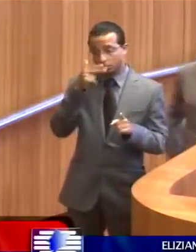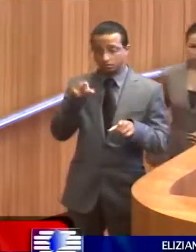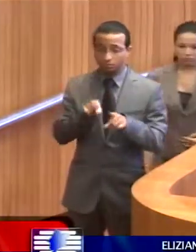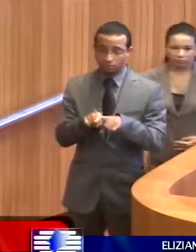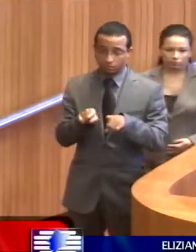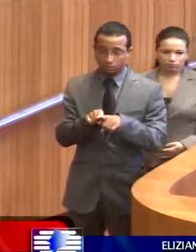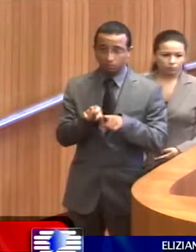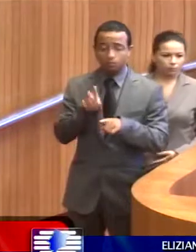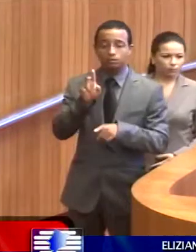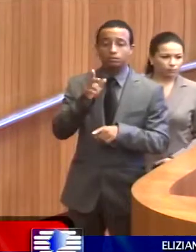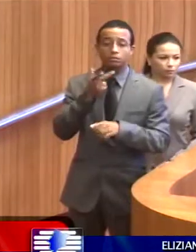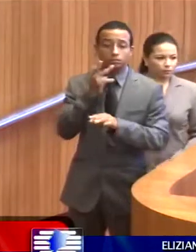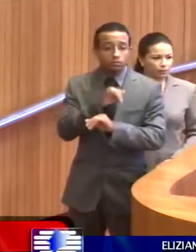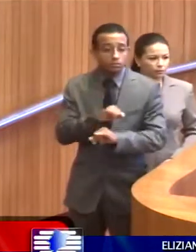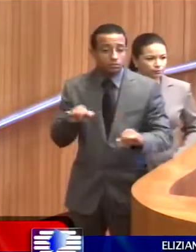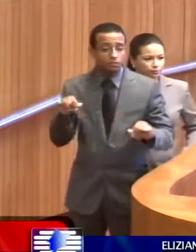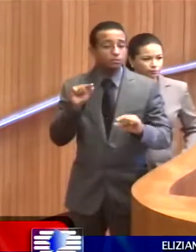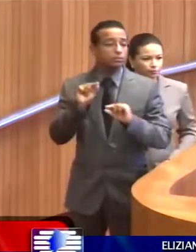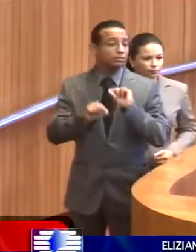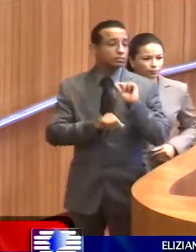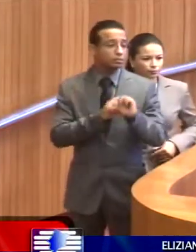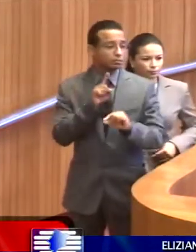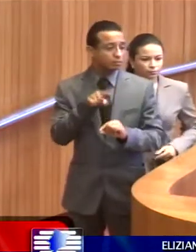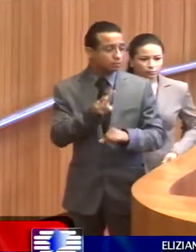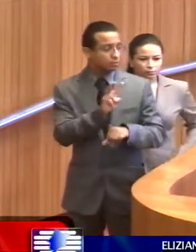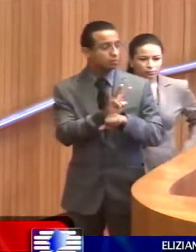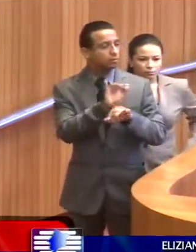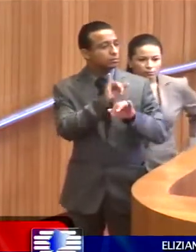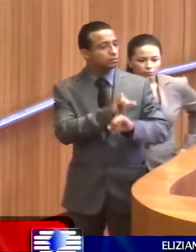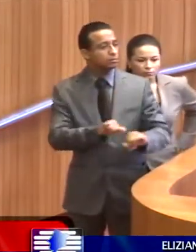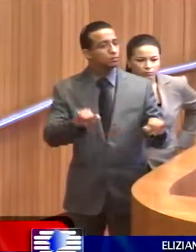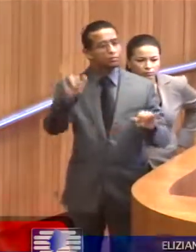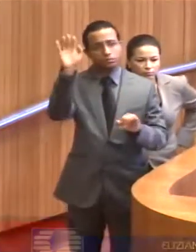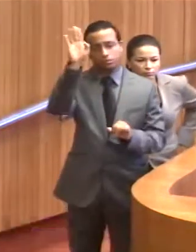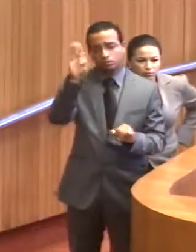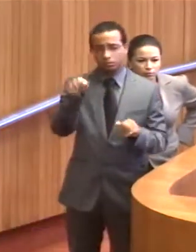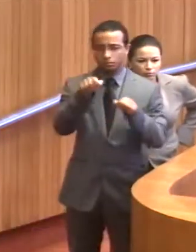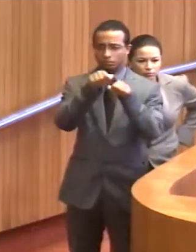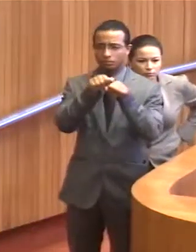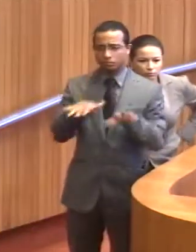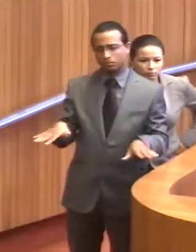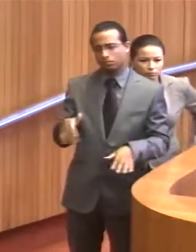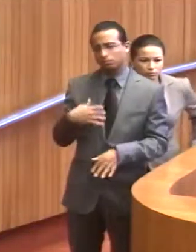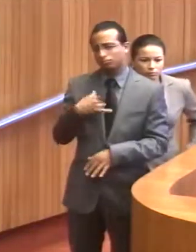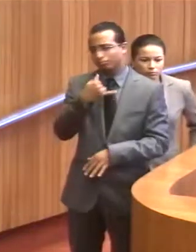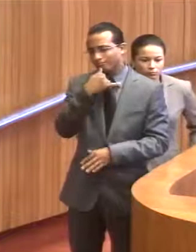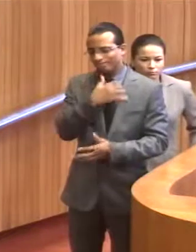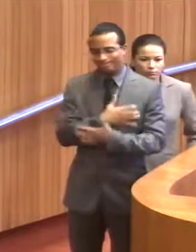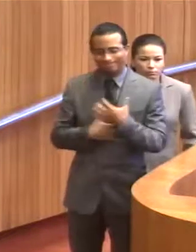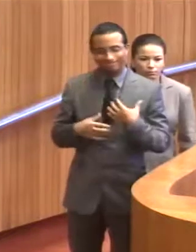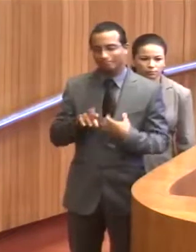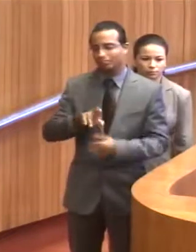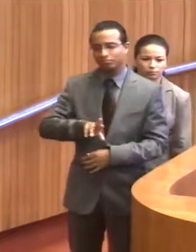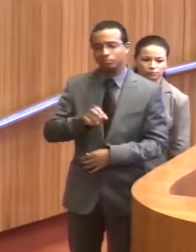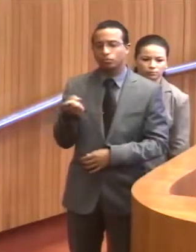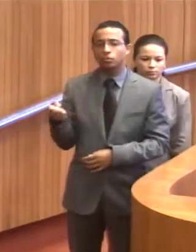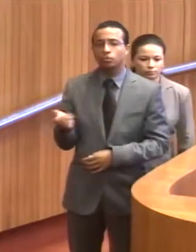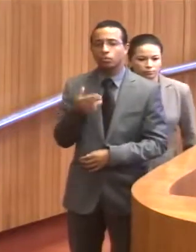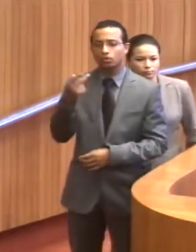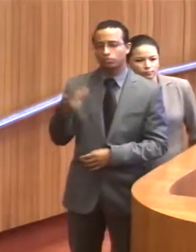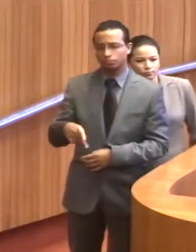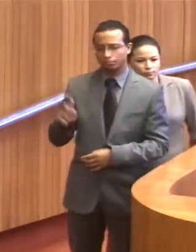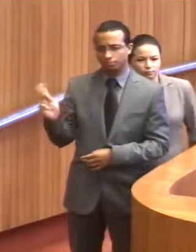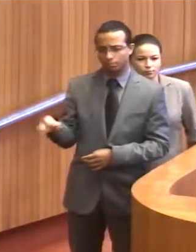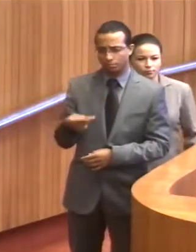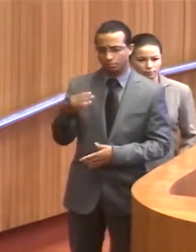destacaram que é notícia no Brasil e que, infelizmente, não é novidade o está acontecendo no Maranhão.